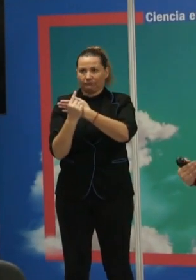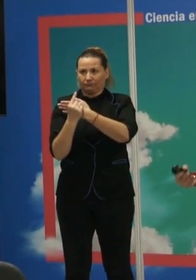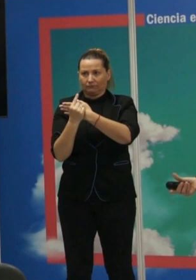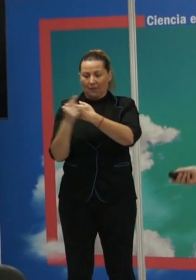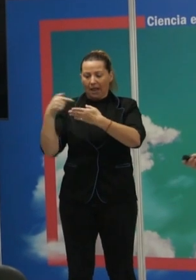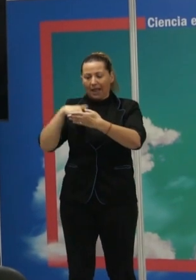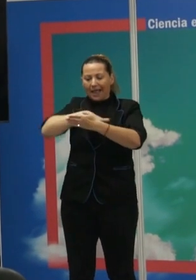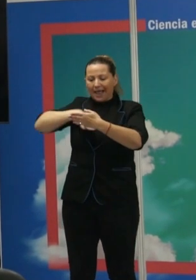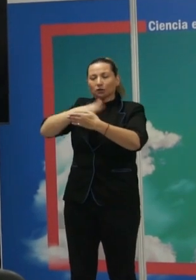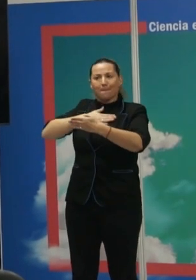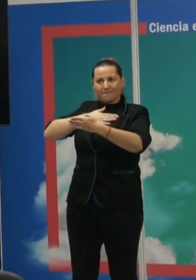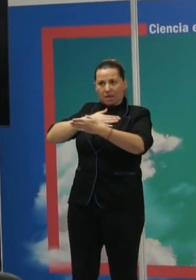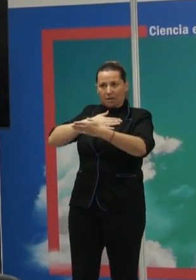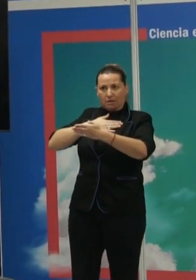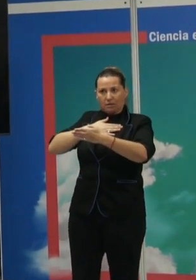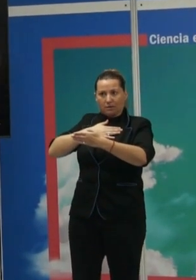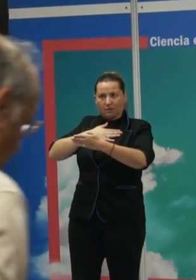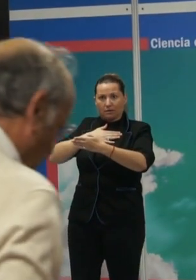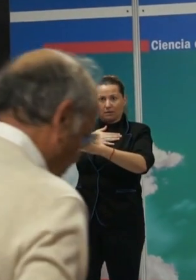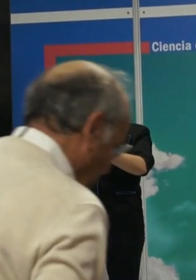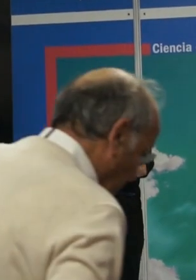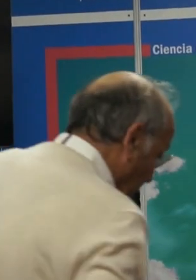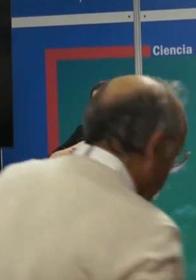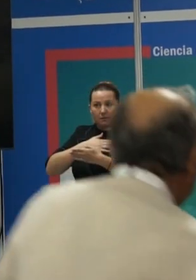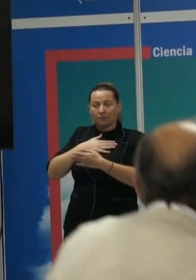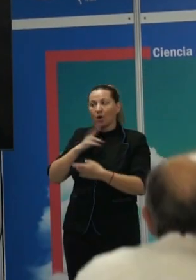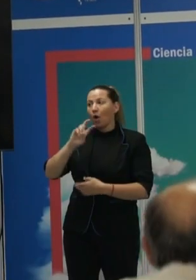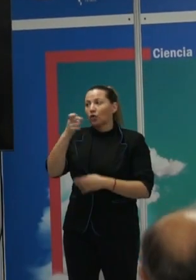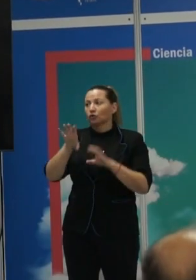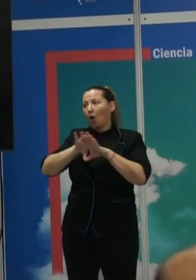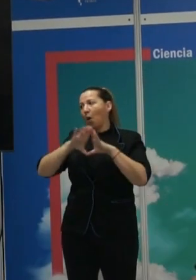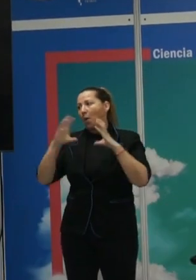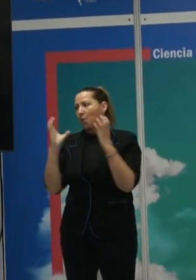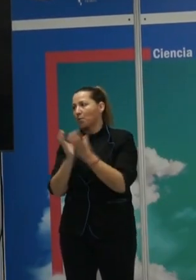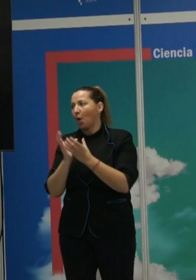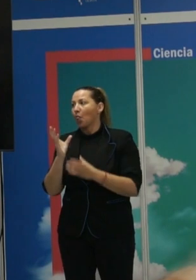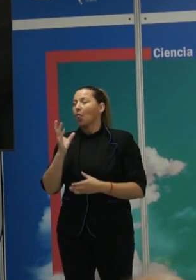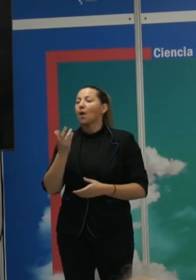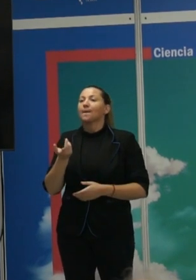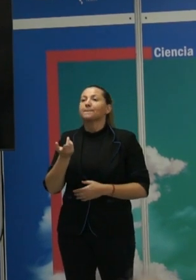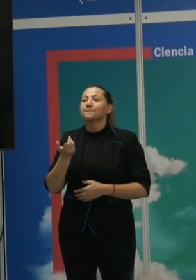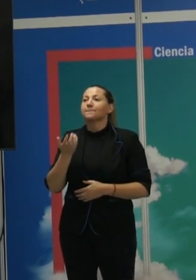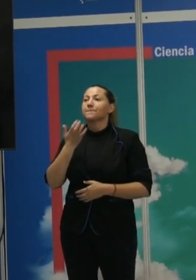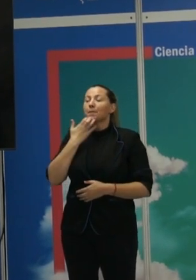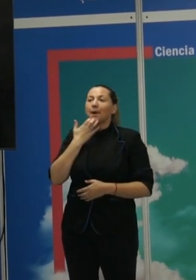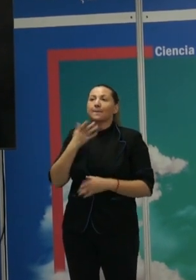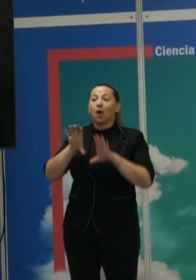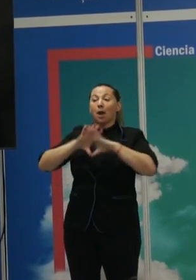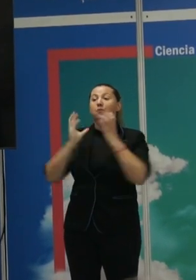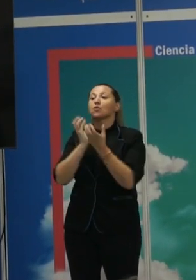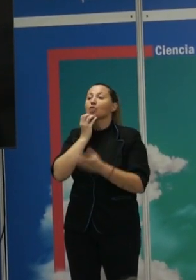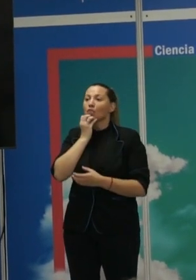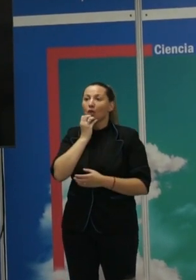es mi territorio. Pero otros mundos, por tirar un poco del mundo griego, no tenían ese concepto de frontera.